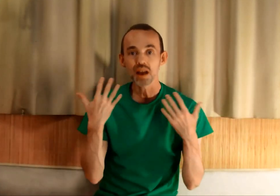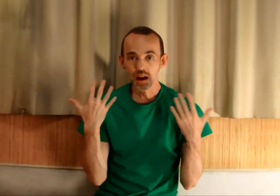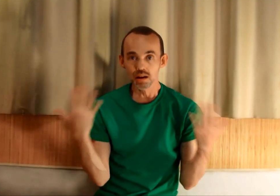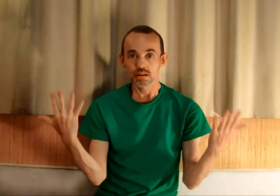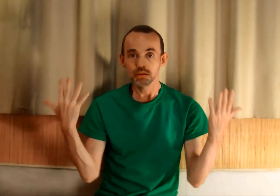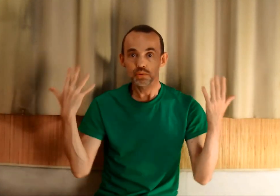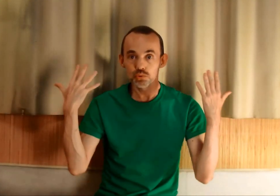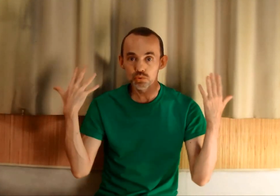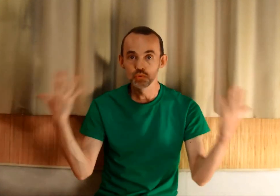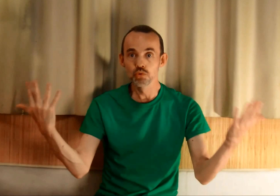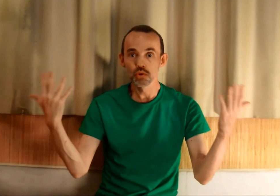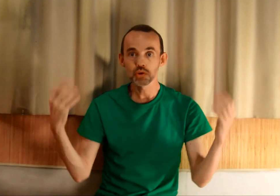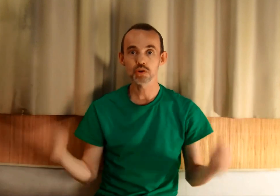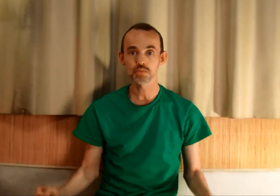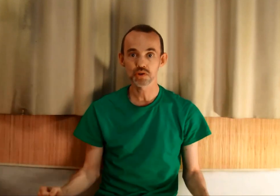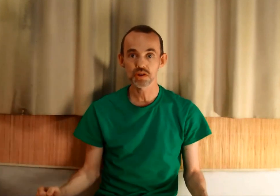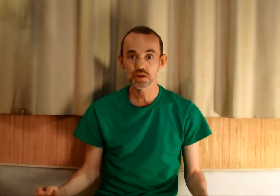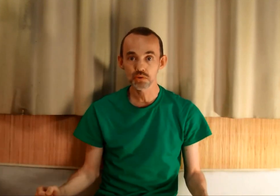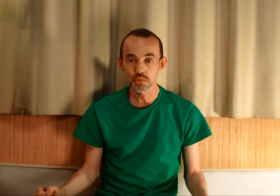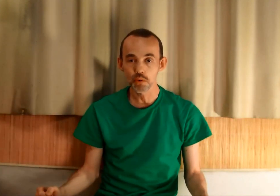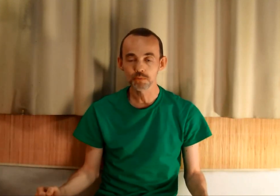qu'a du goût, comme je le dis souvent.